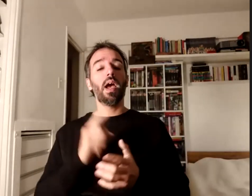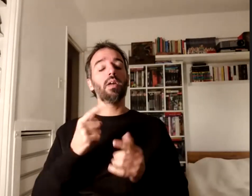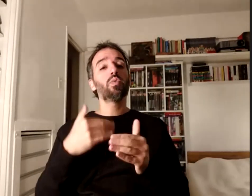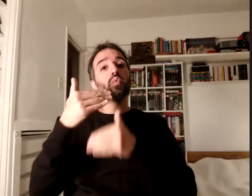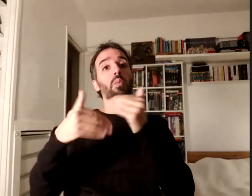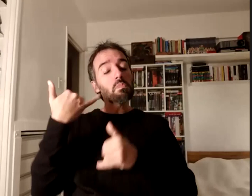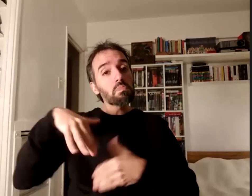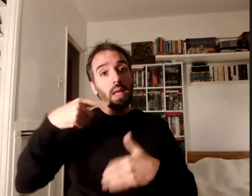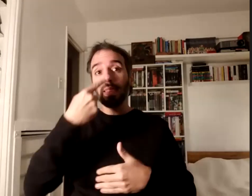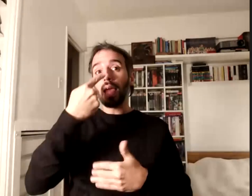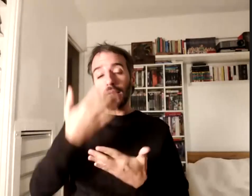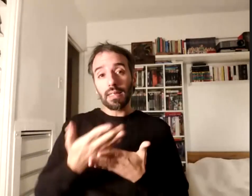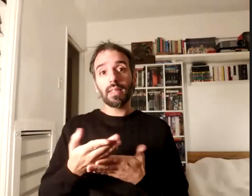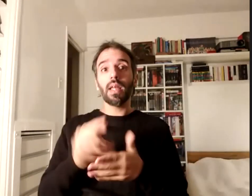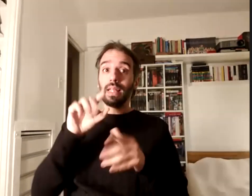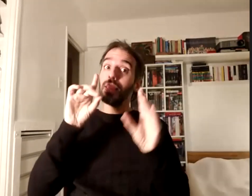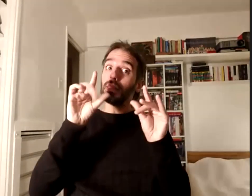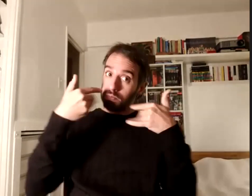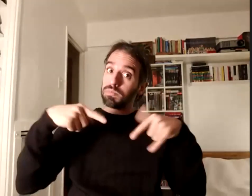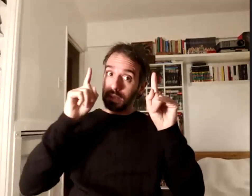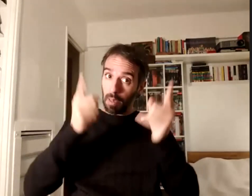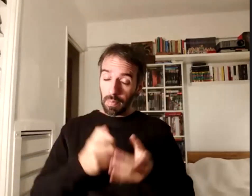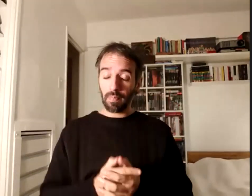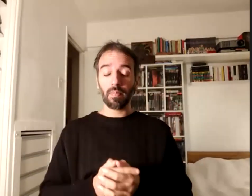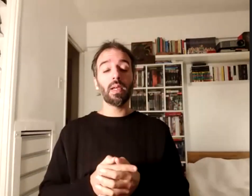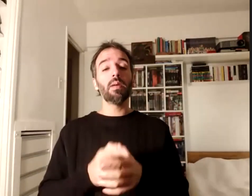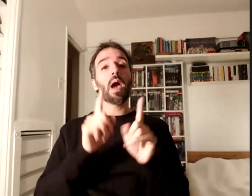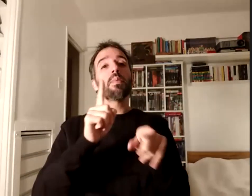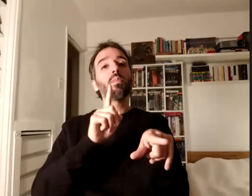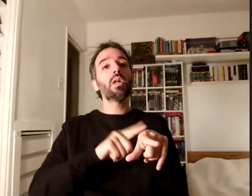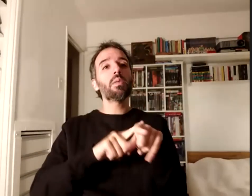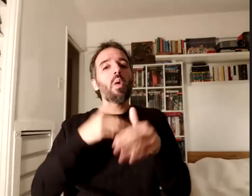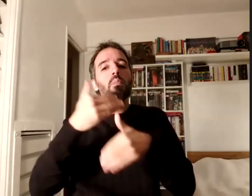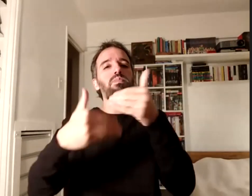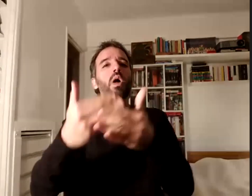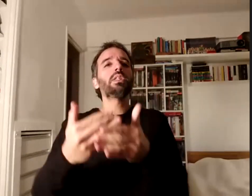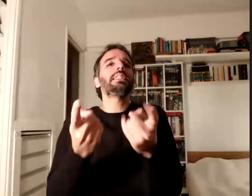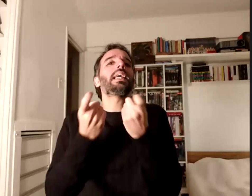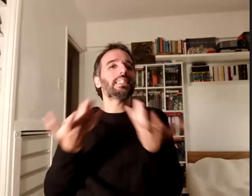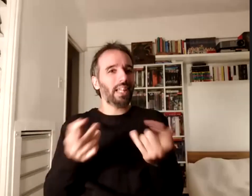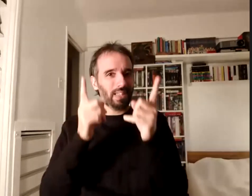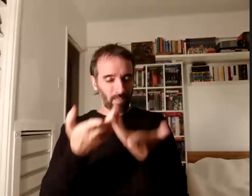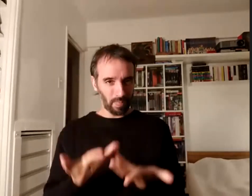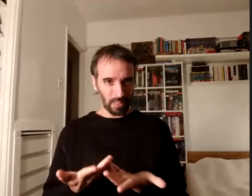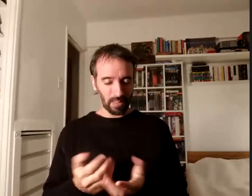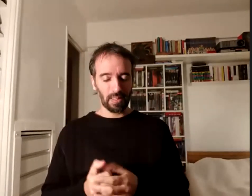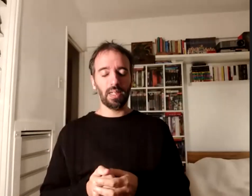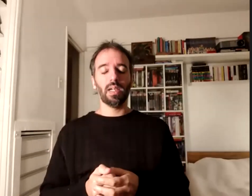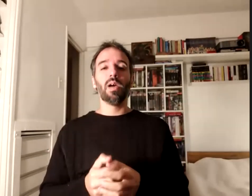un proceso complejo y al mismo tiempo es un proceso necesario porque también es una base sobre la cual